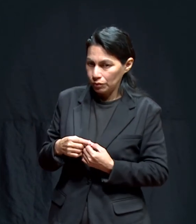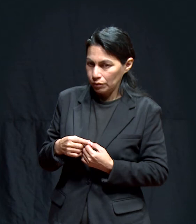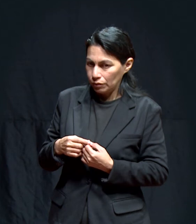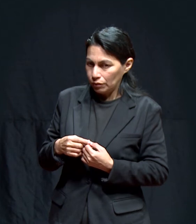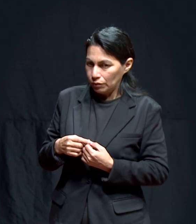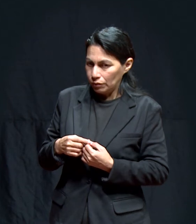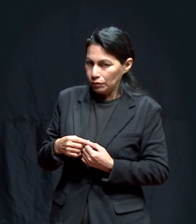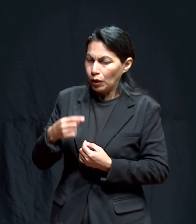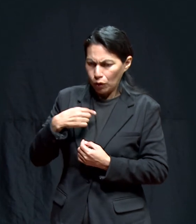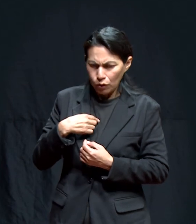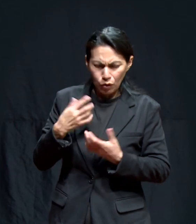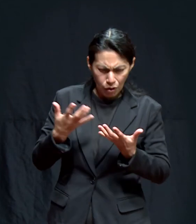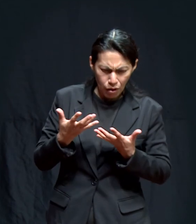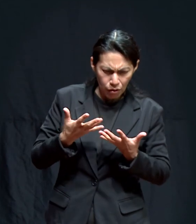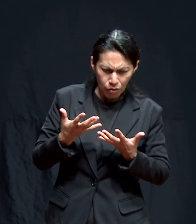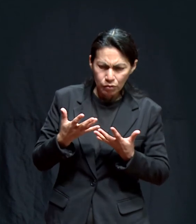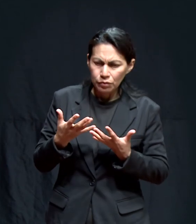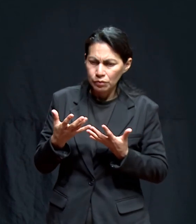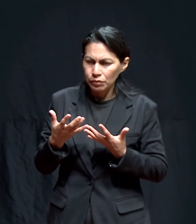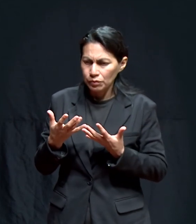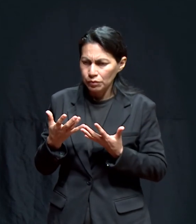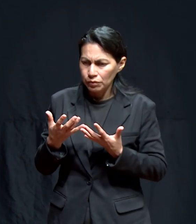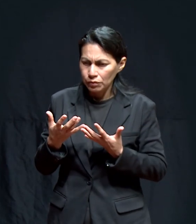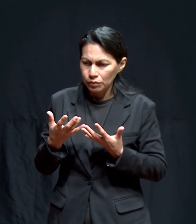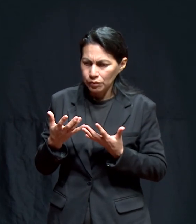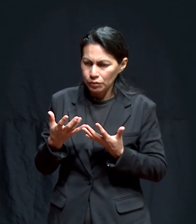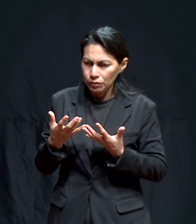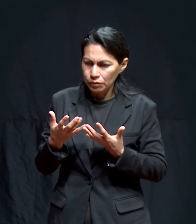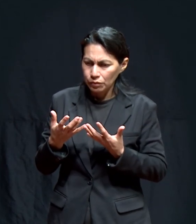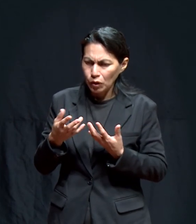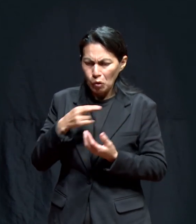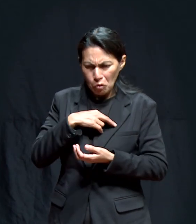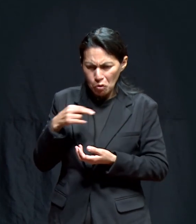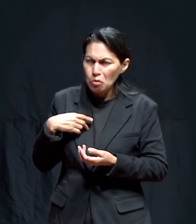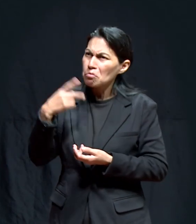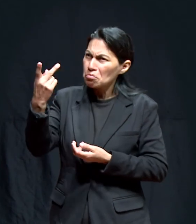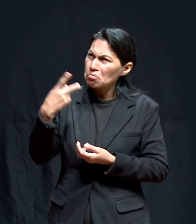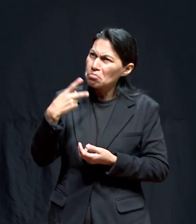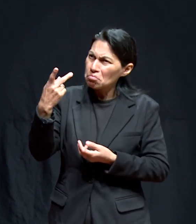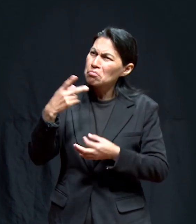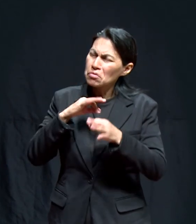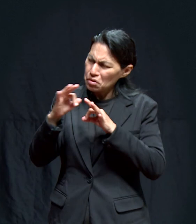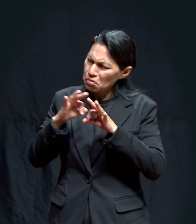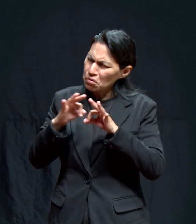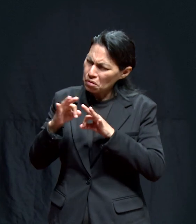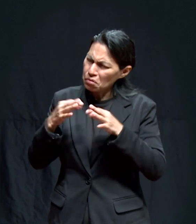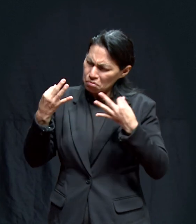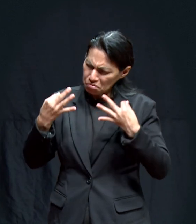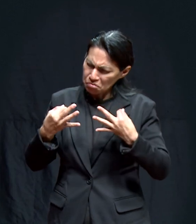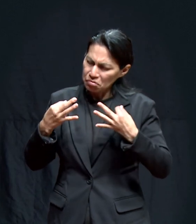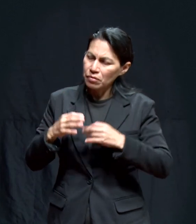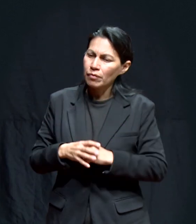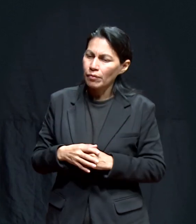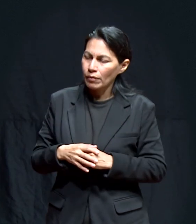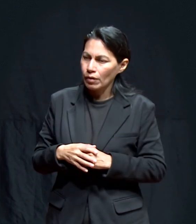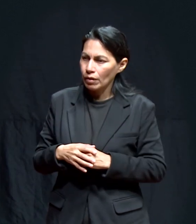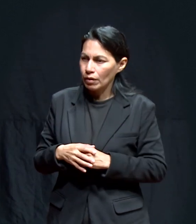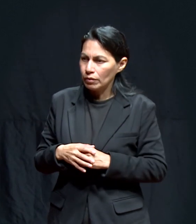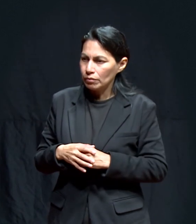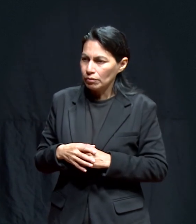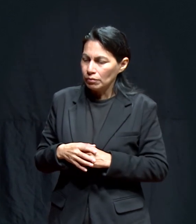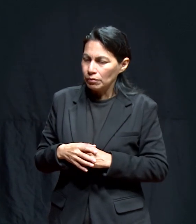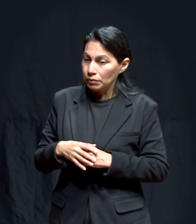sabes que no soy buena para esto y yo lo hago y así hemos trabajado él y yo que